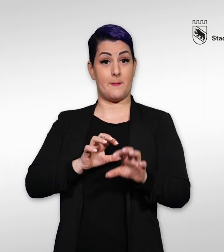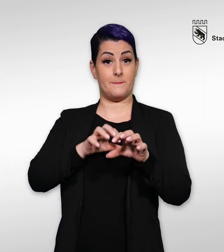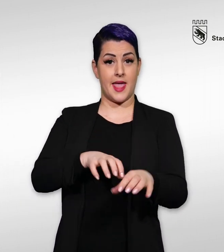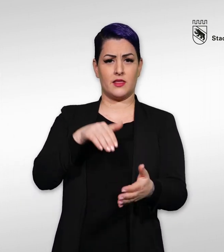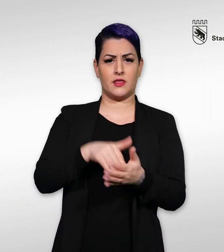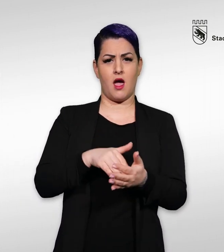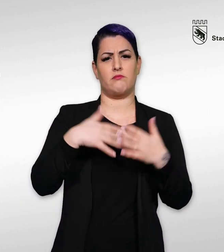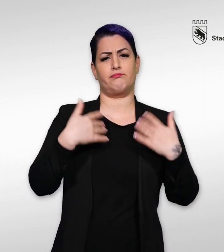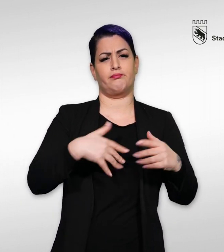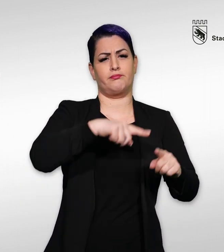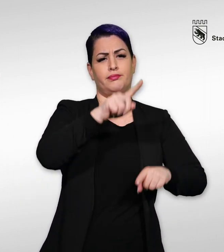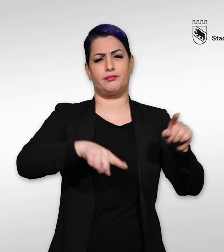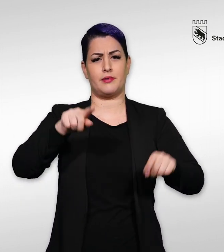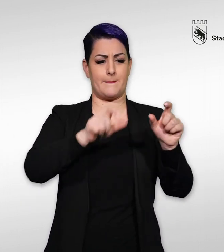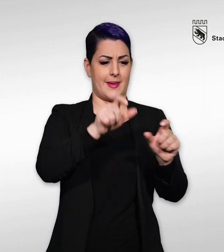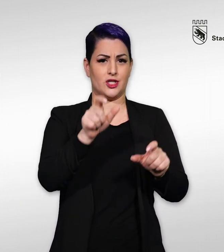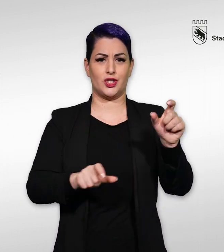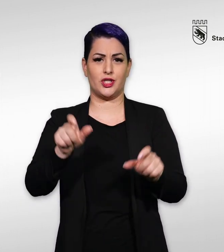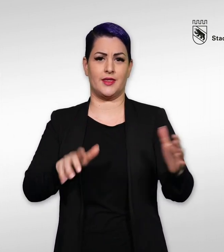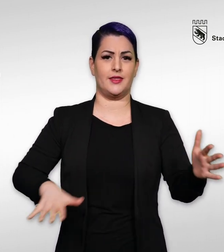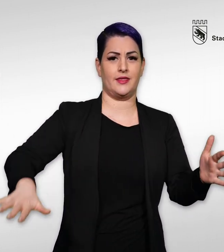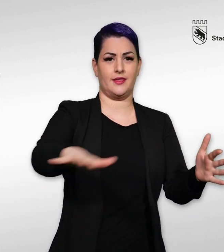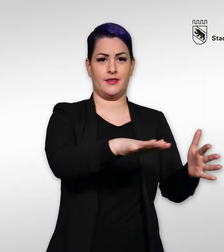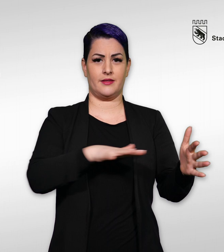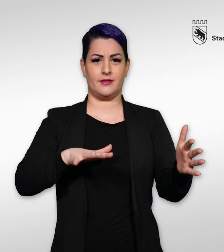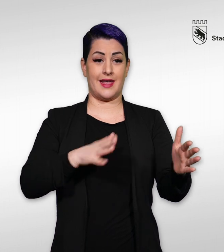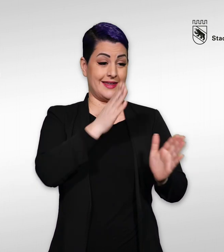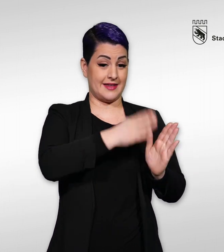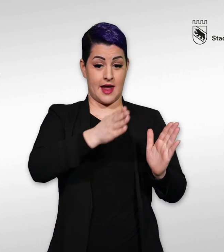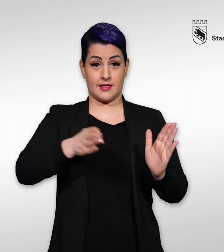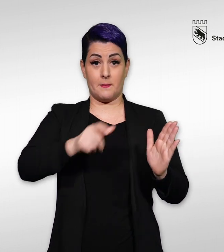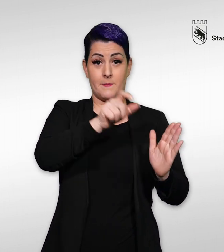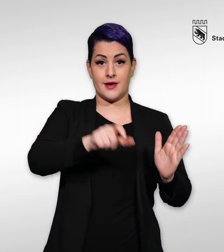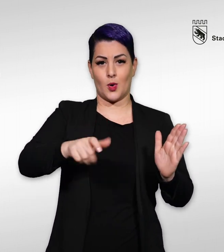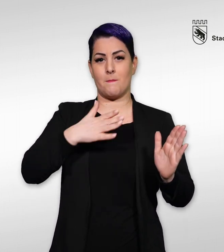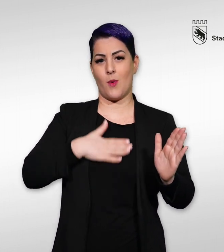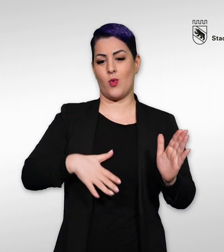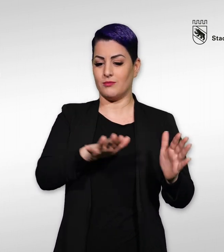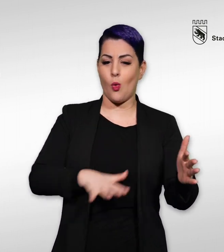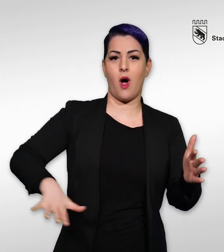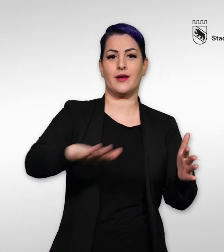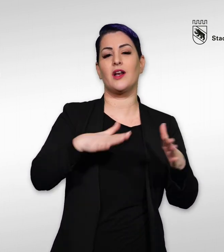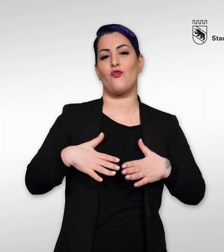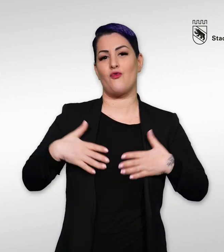In Bern kommen ganz unterschiedliche Menschen zusammen. Jede Person möchte sich in ihrem Quartier wohlfühlen.